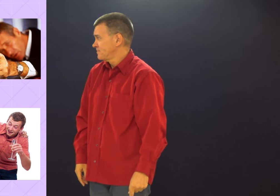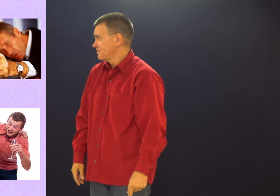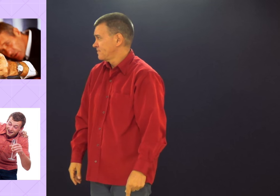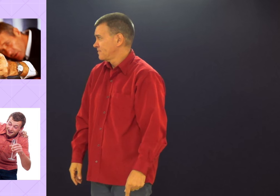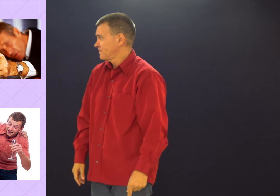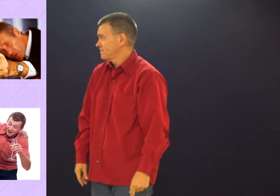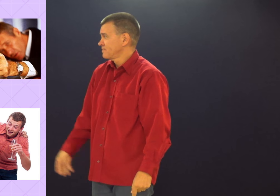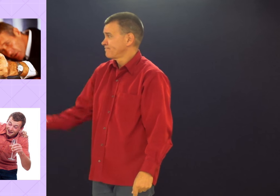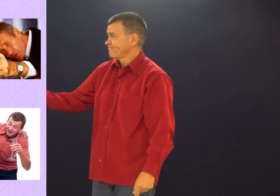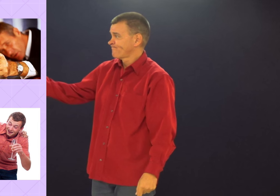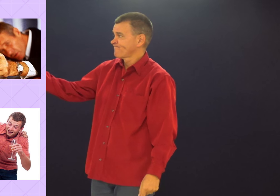para atrair as pessoas mesmo.